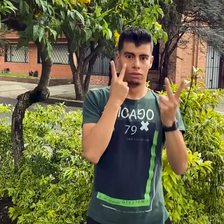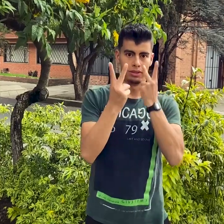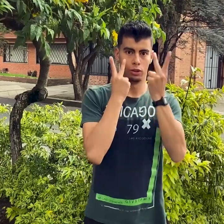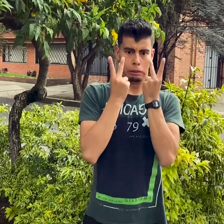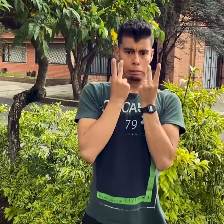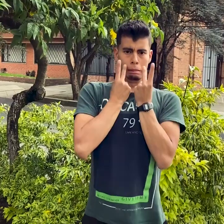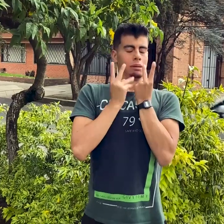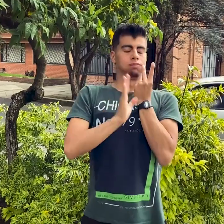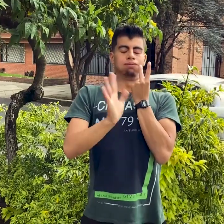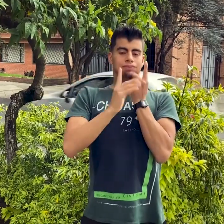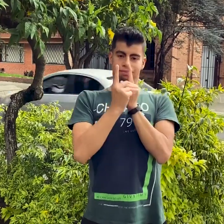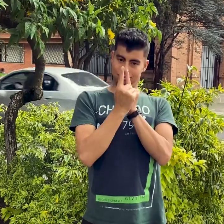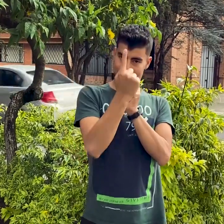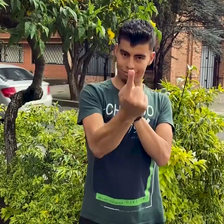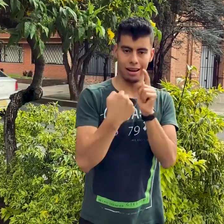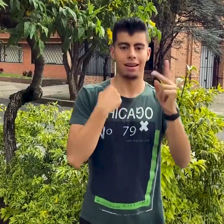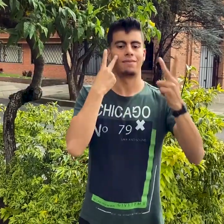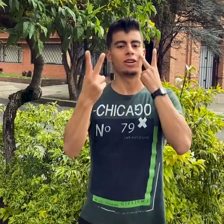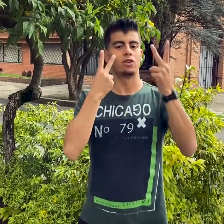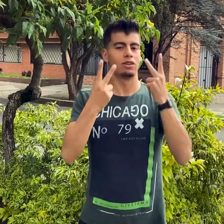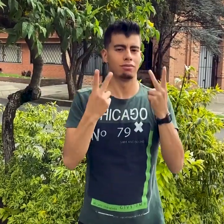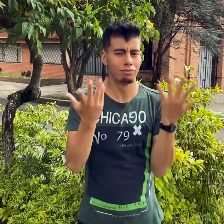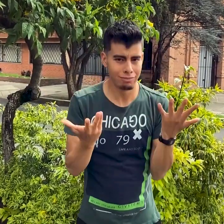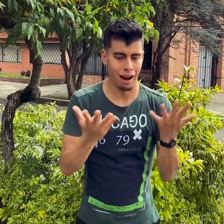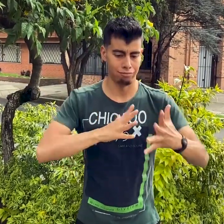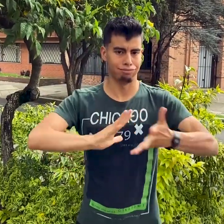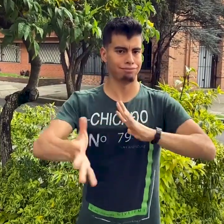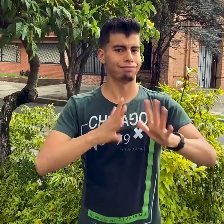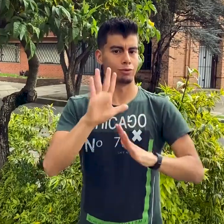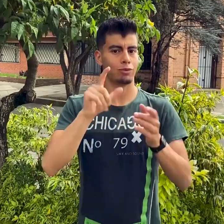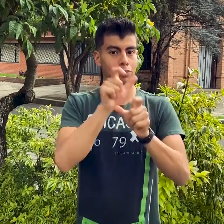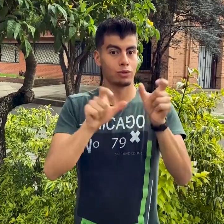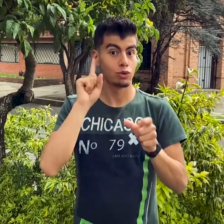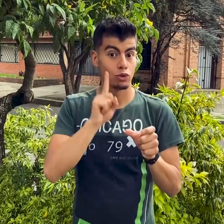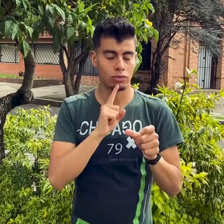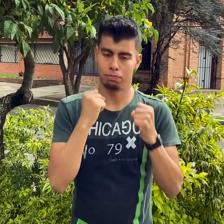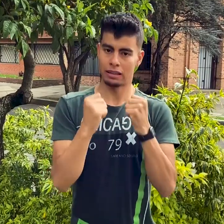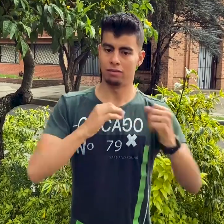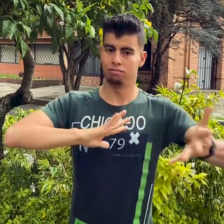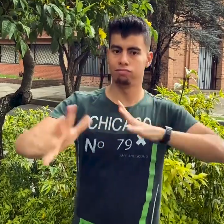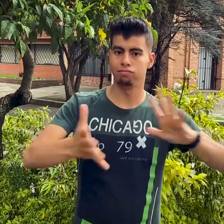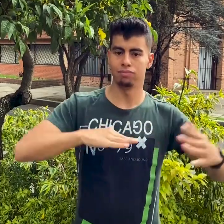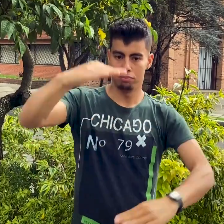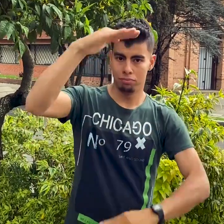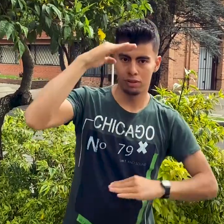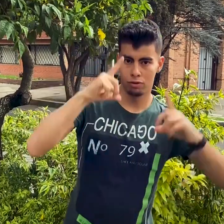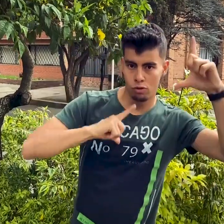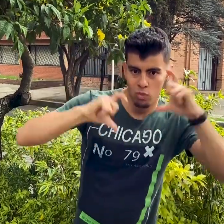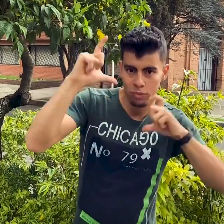adecuada para poder verte bien. La lengua de señas tiene un uso del espacio en donde se unen expresión facial, rasgos manuales y no manuales. Si